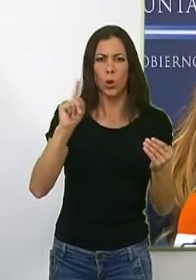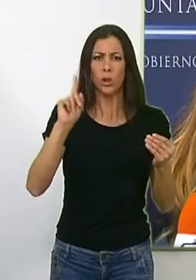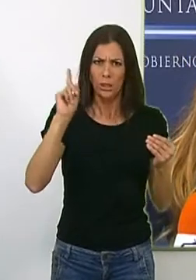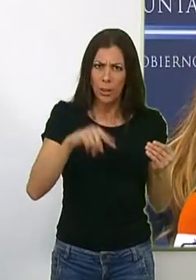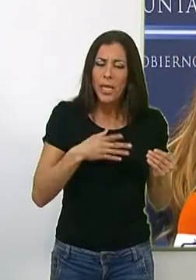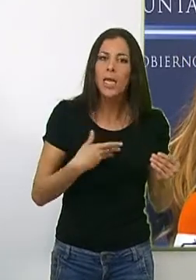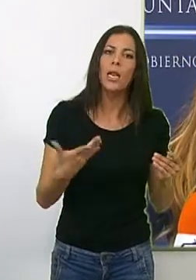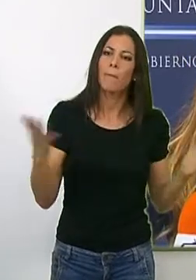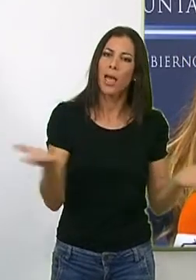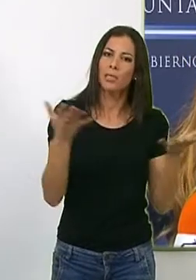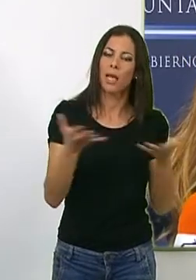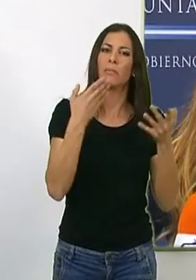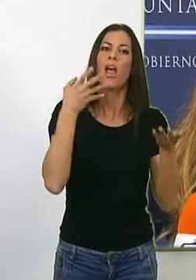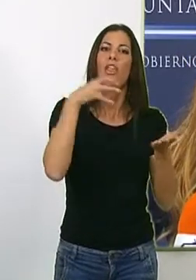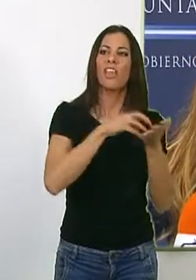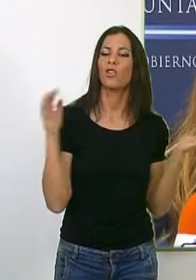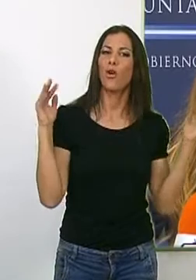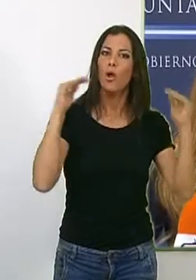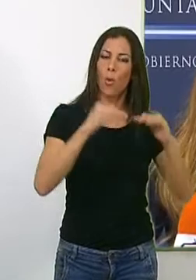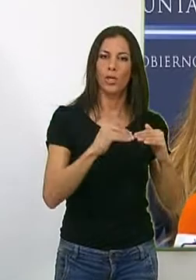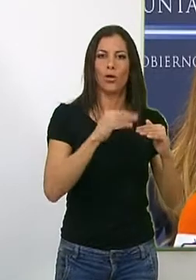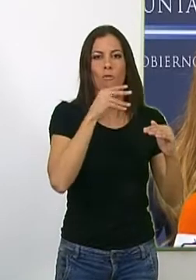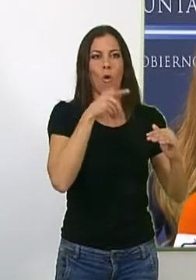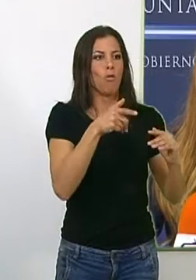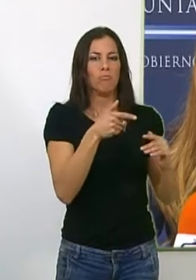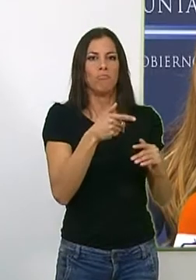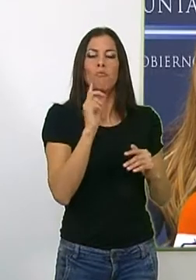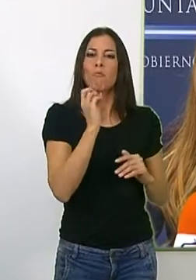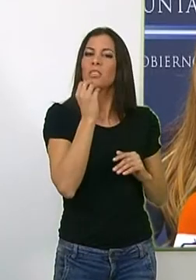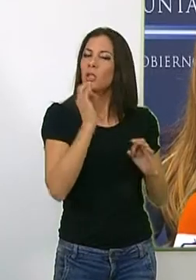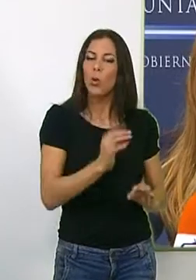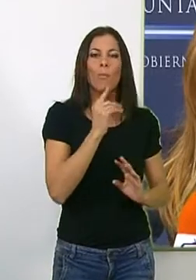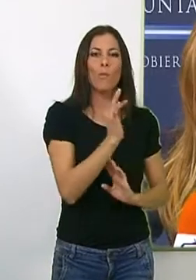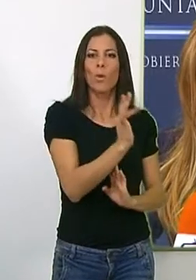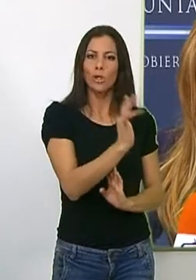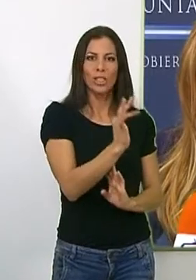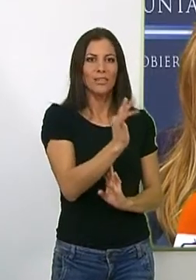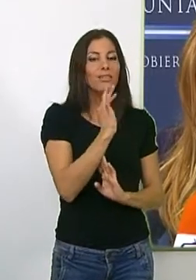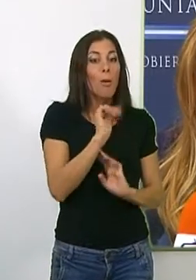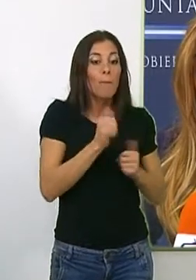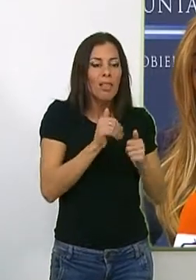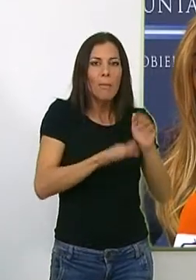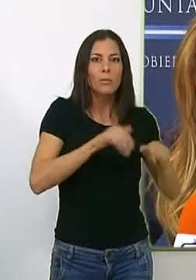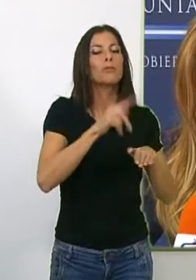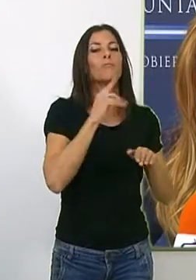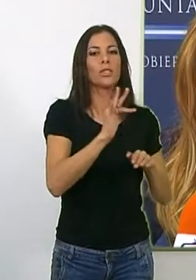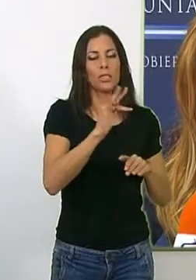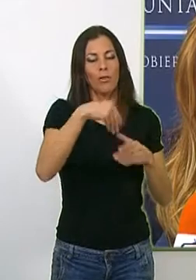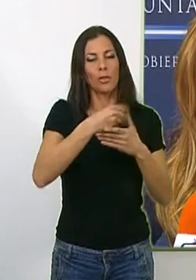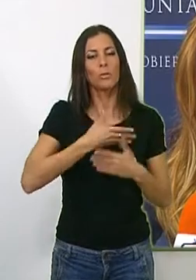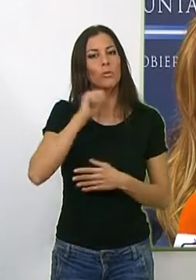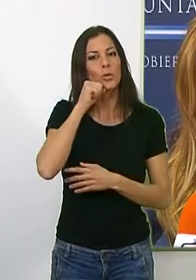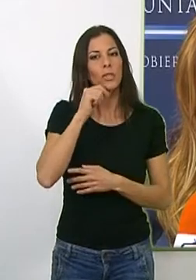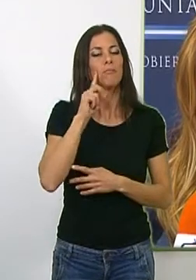comarca sino generar un centro de encuentro que se ha visto con muy buenos ojos desde el primer momento en el Ayuntamiento de